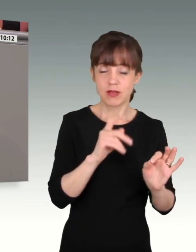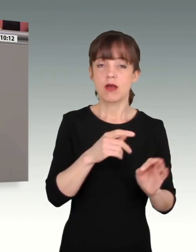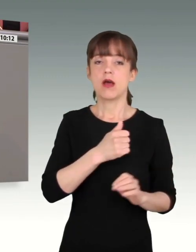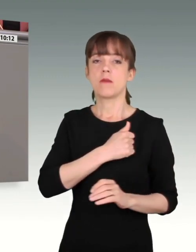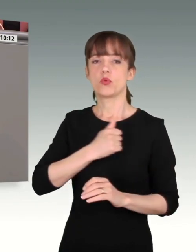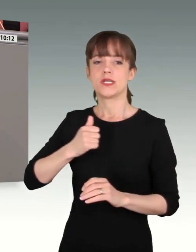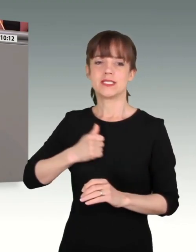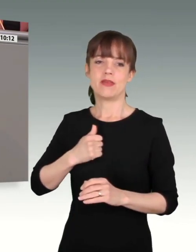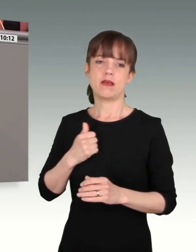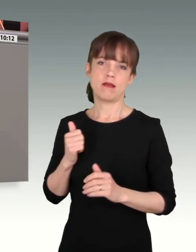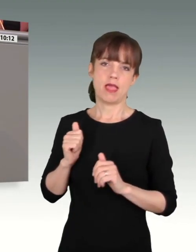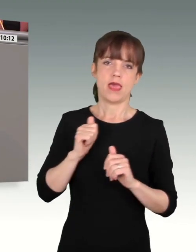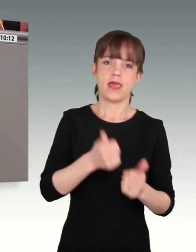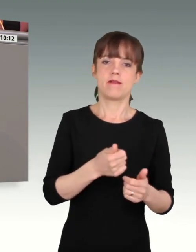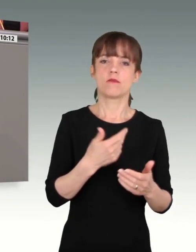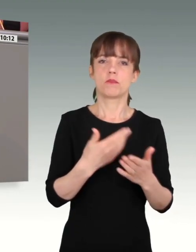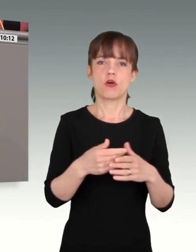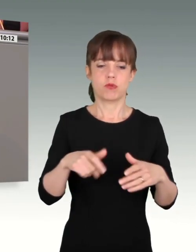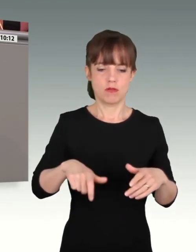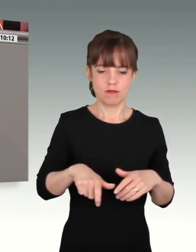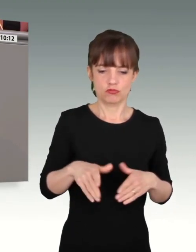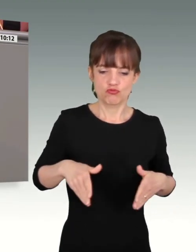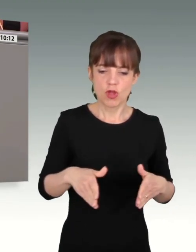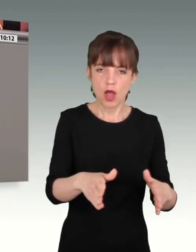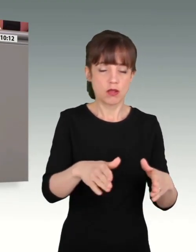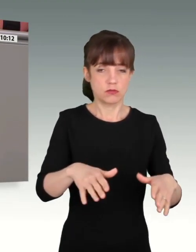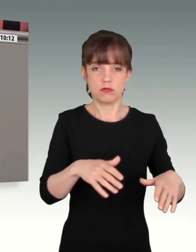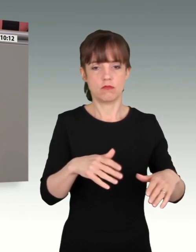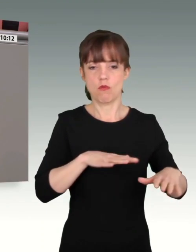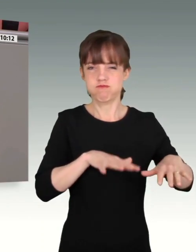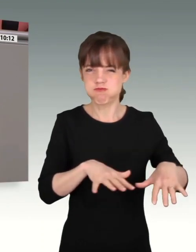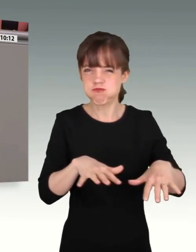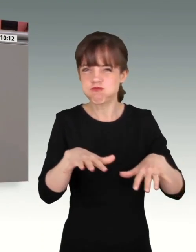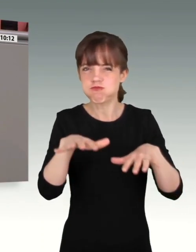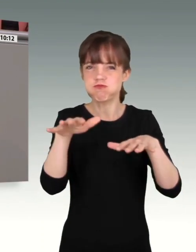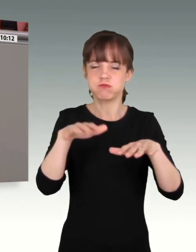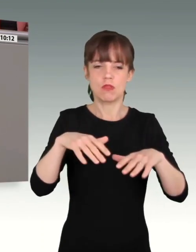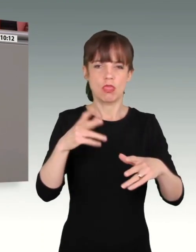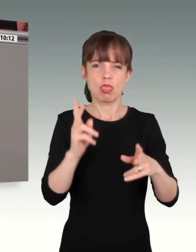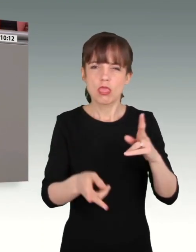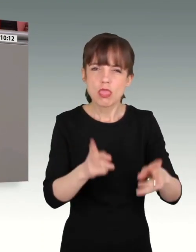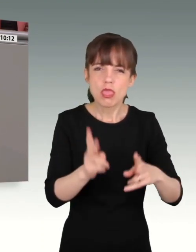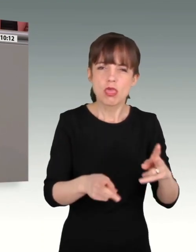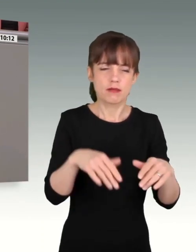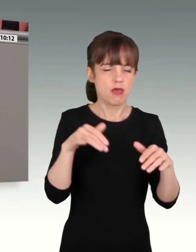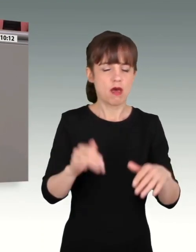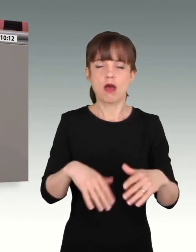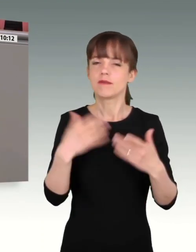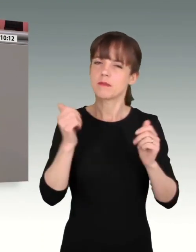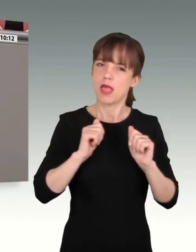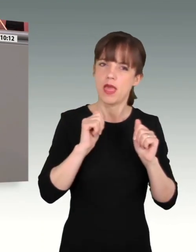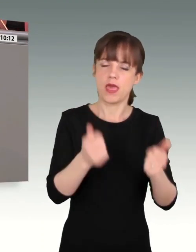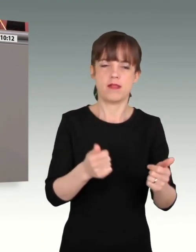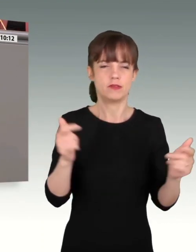Flussbetten und von Straßen zu räumen. Die Soldatinnen haben hier Enormes geleistet. Sie haben den Dank der Bevölkerung direkt